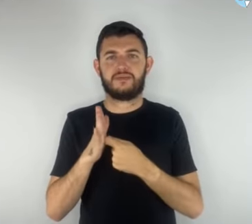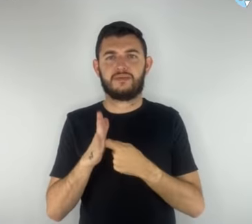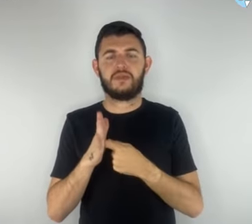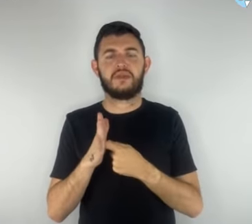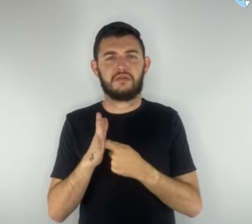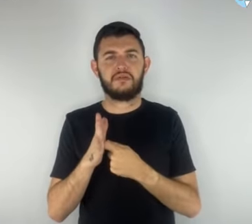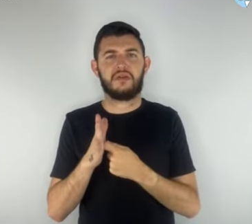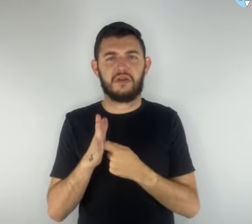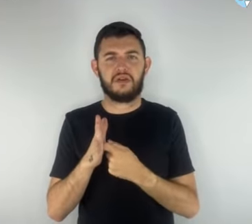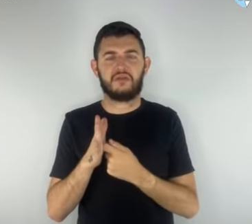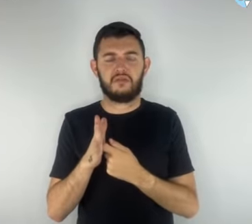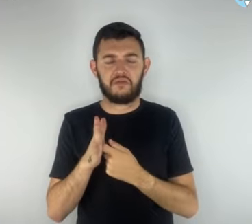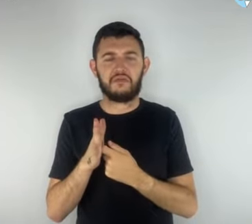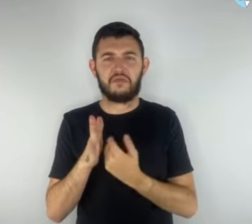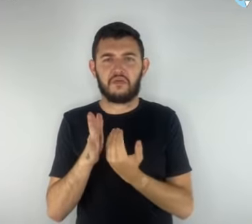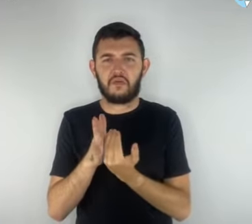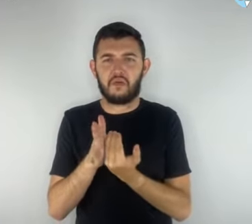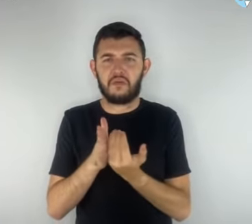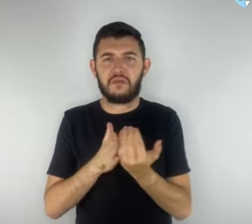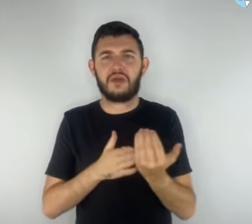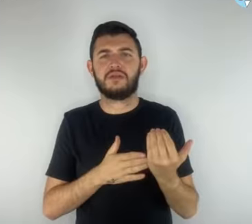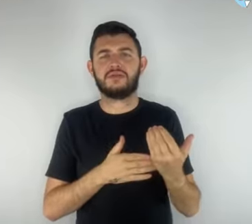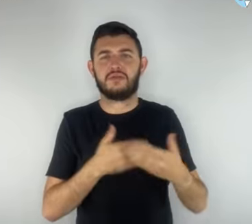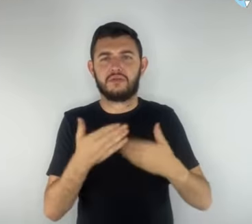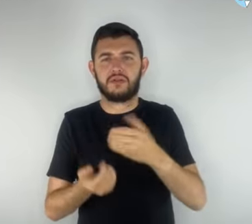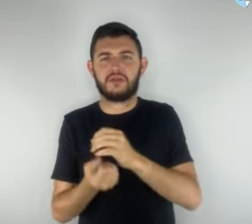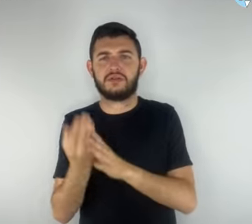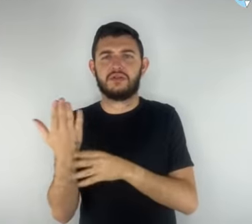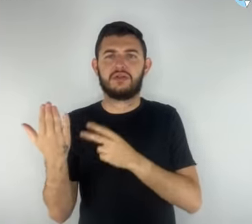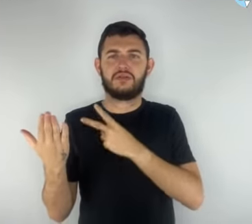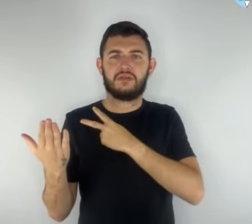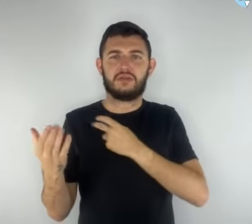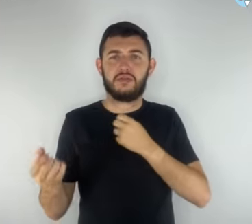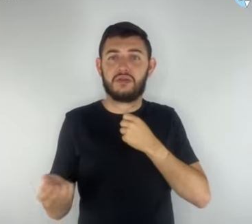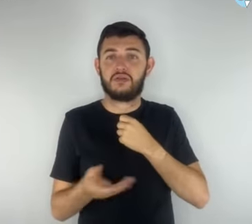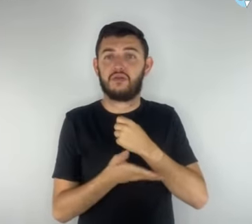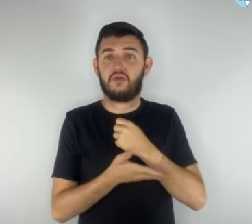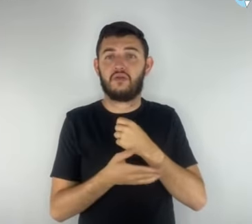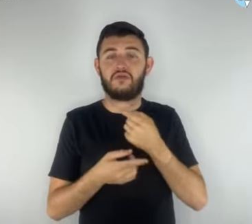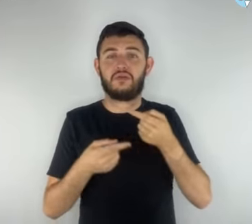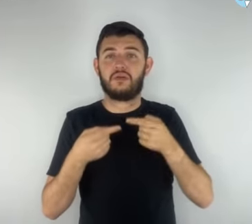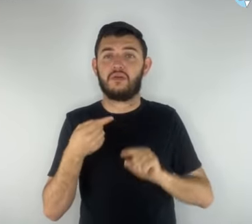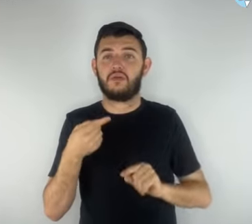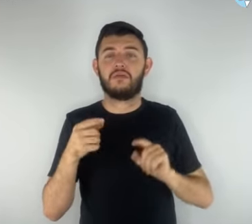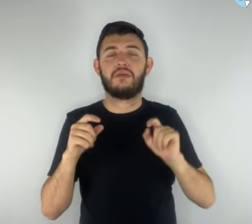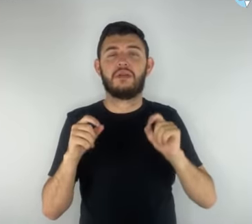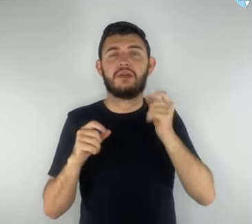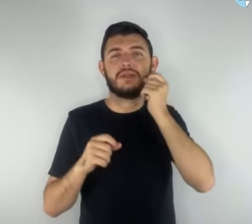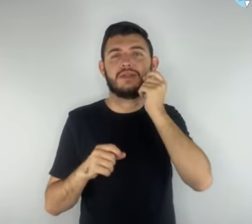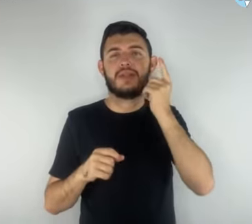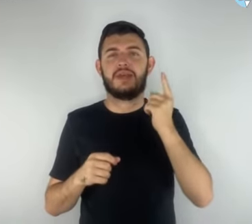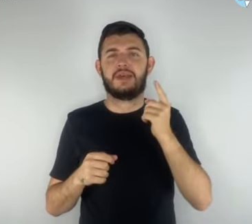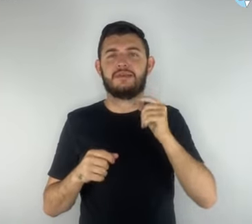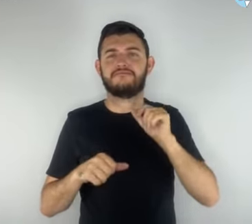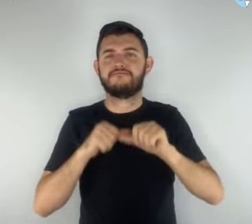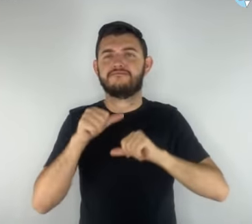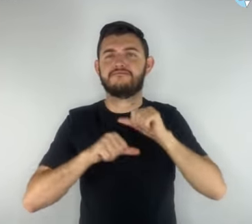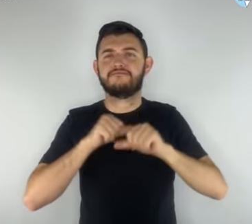processo, o novo ensino médio não apenas não corresponde à ideia de inovação, como